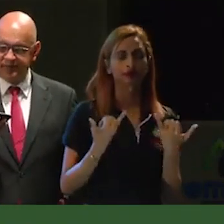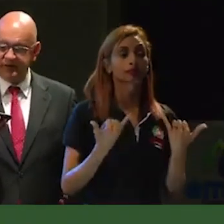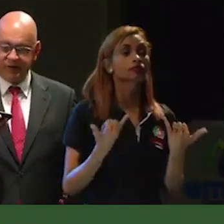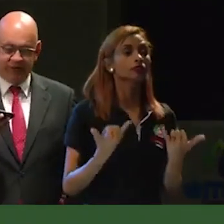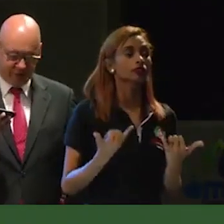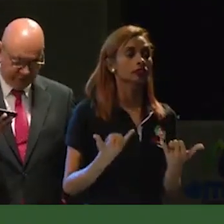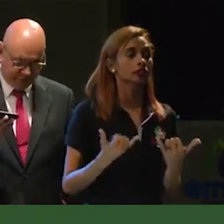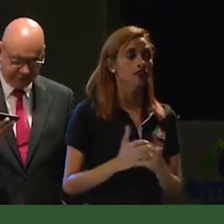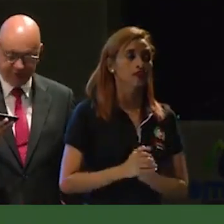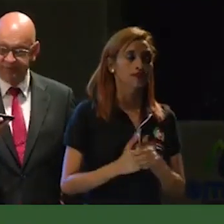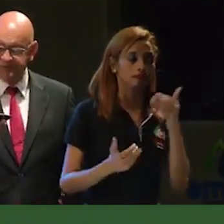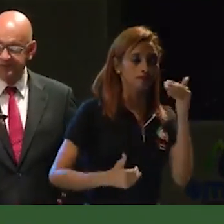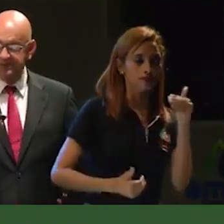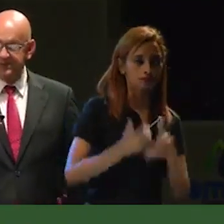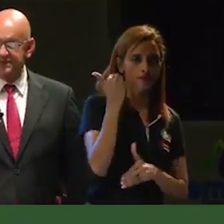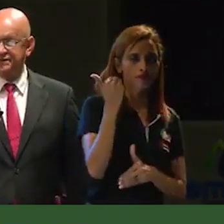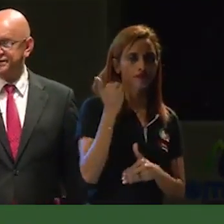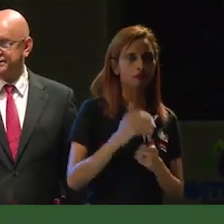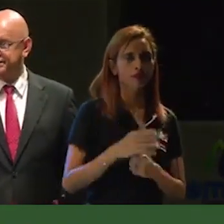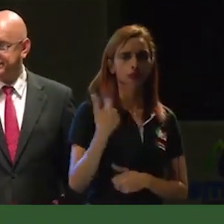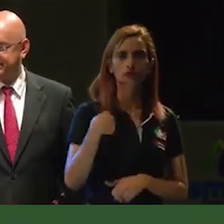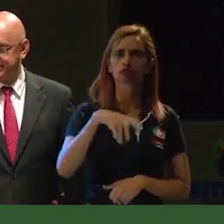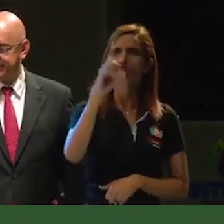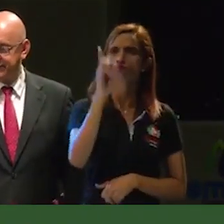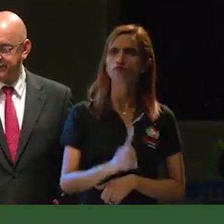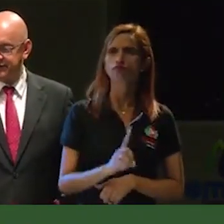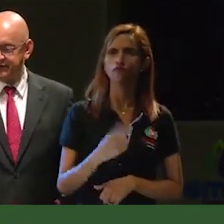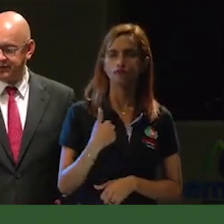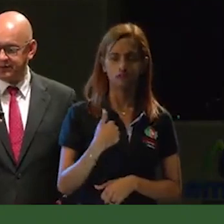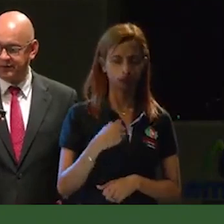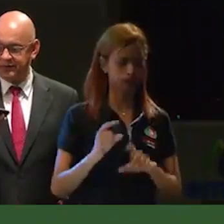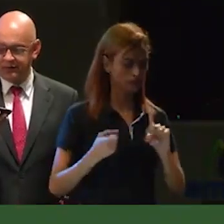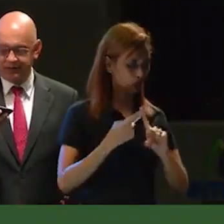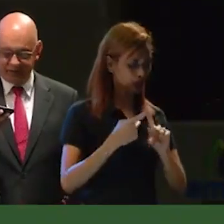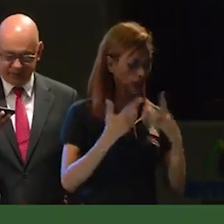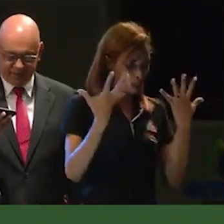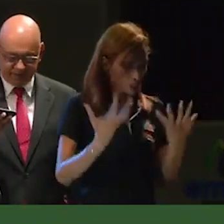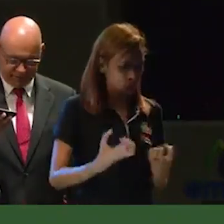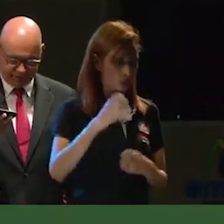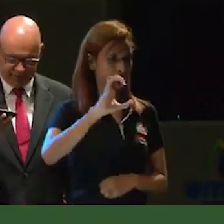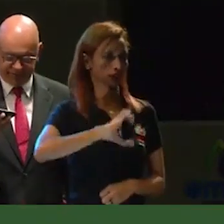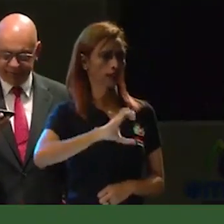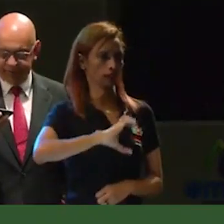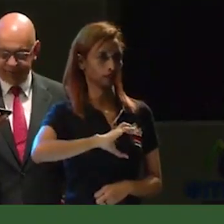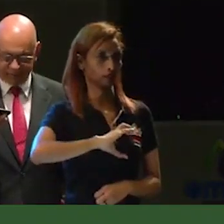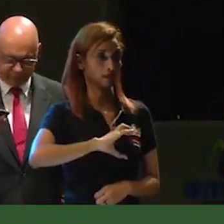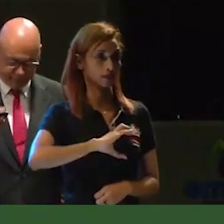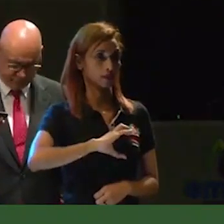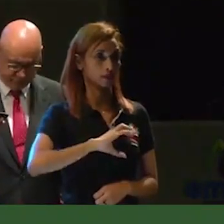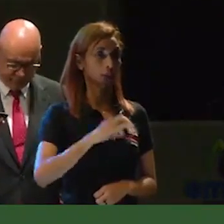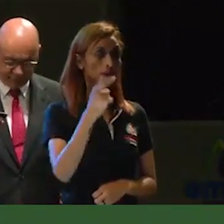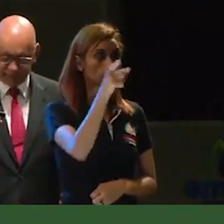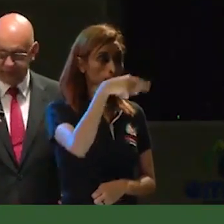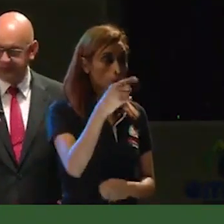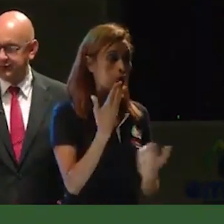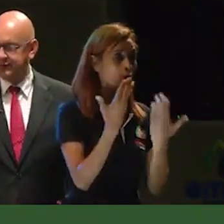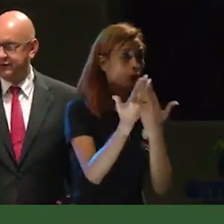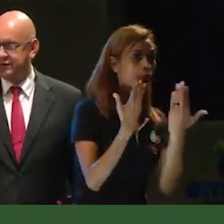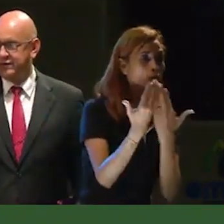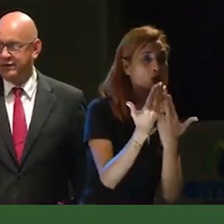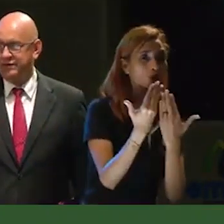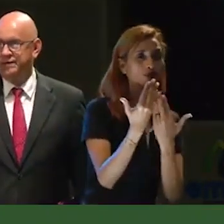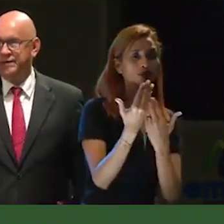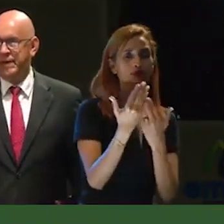inicialmente, tomé la determinación de ser candidato a la alcaldía. Y gracias a esa confianza del pueblo